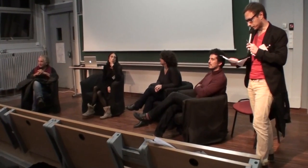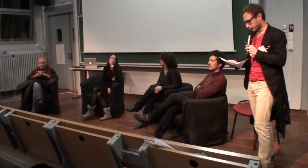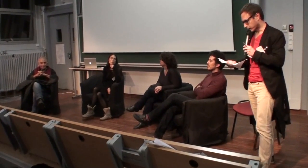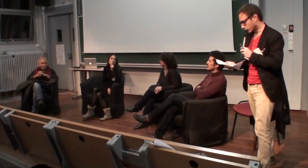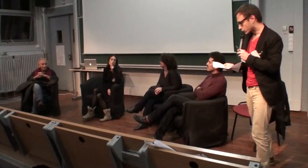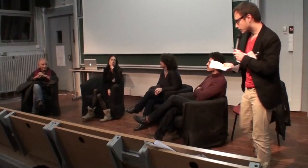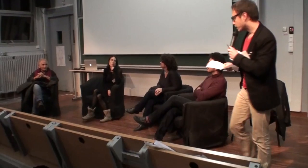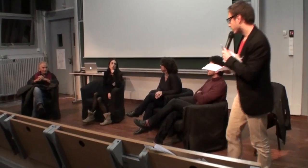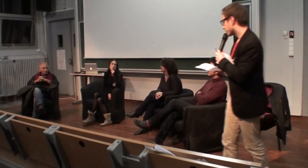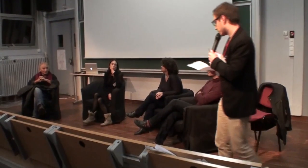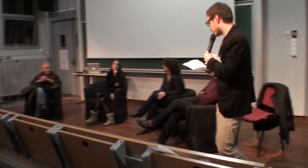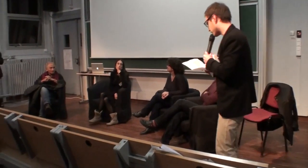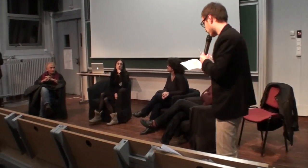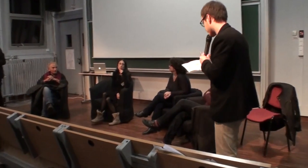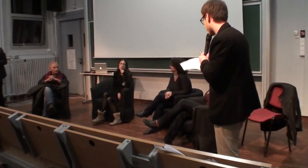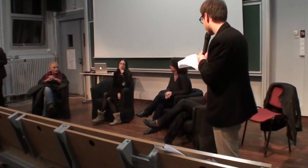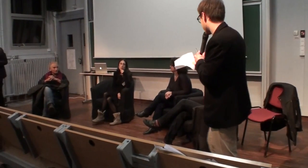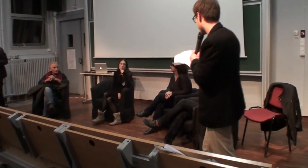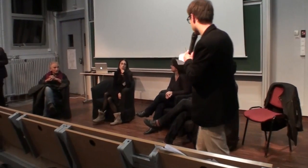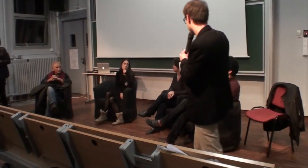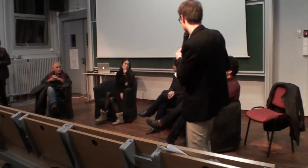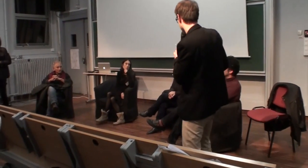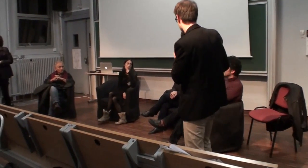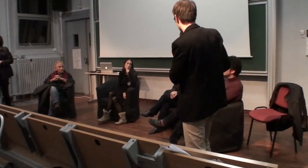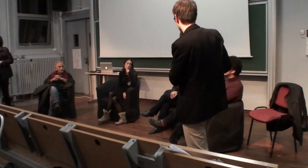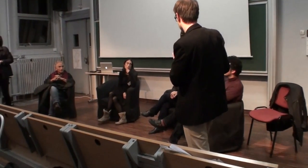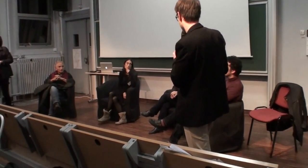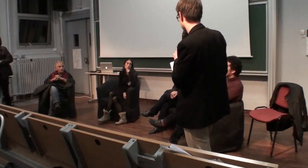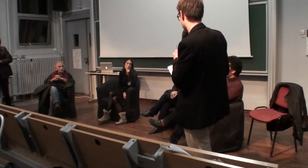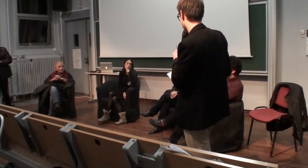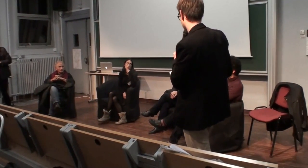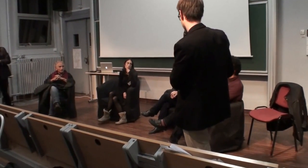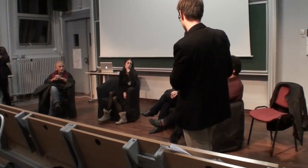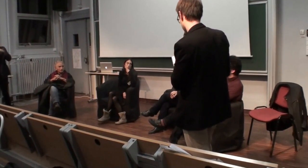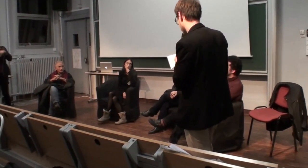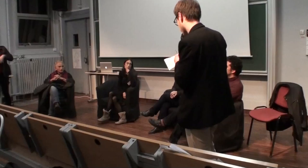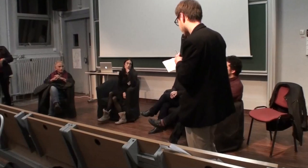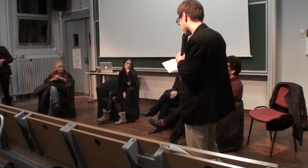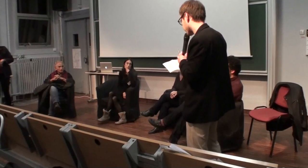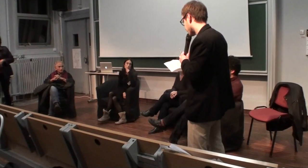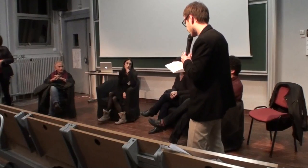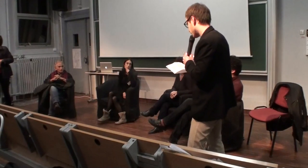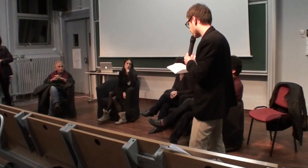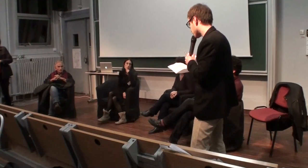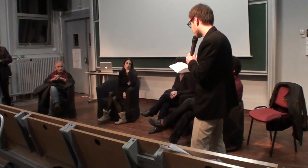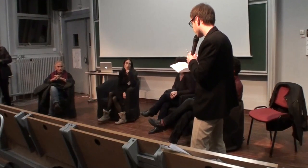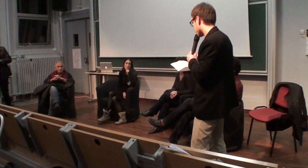Donc, Angélique Delray et Sarah Massia, qui sont co-réalisatrices de ce documentaire. Angélique est